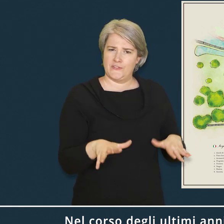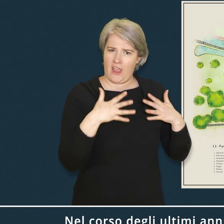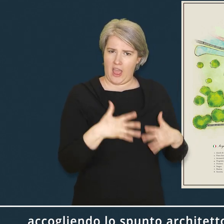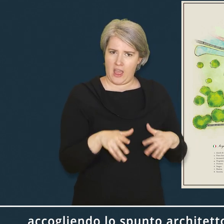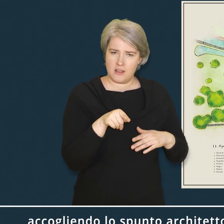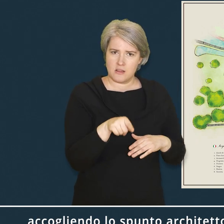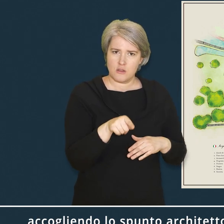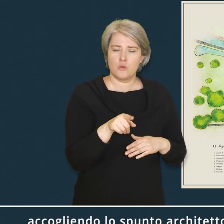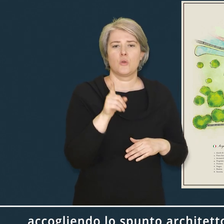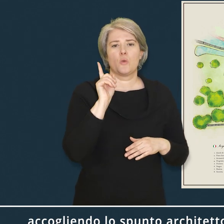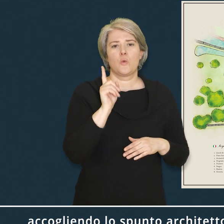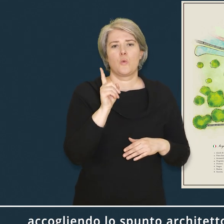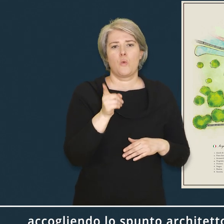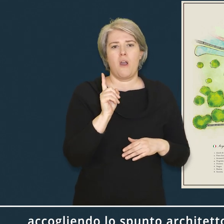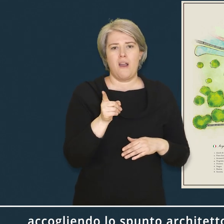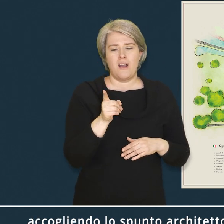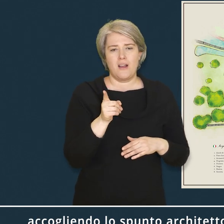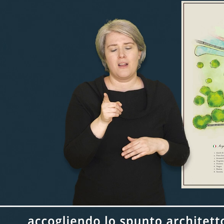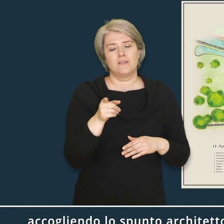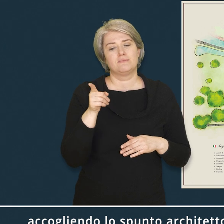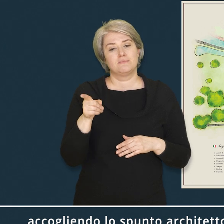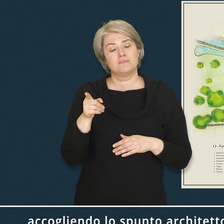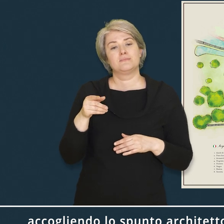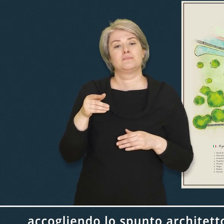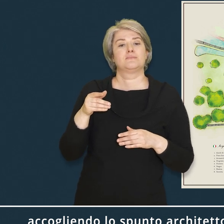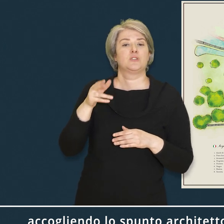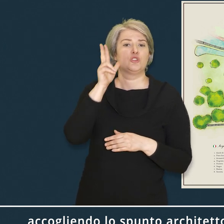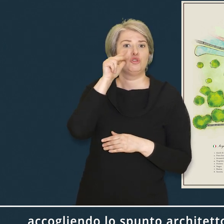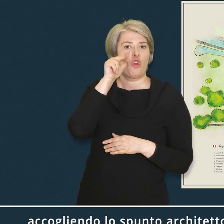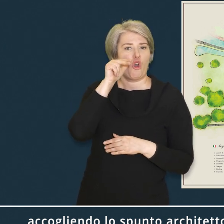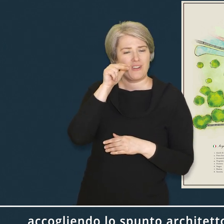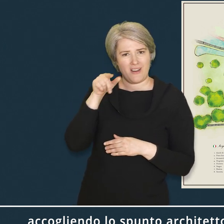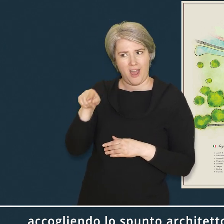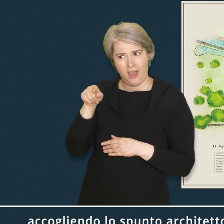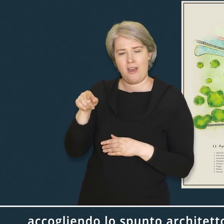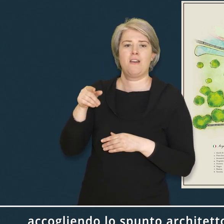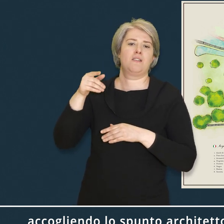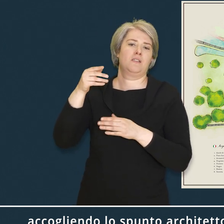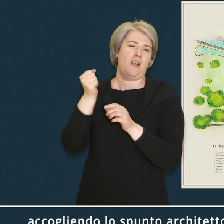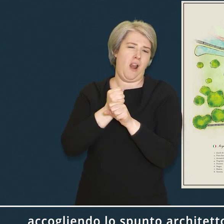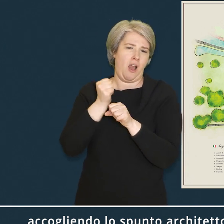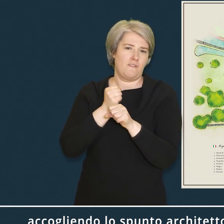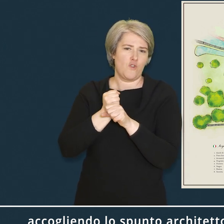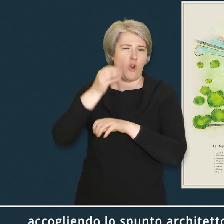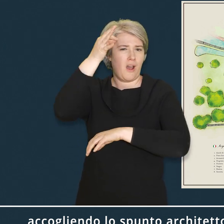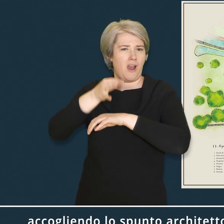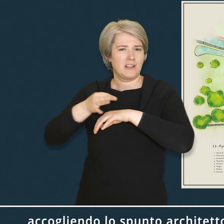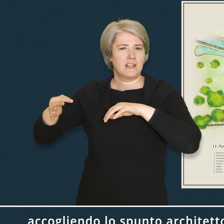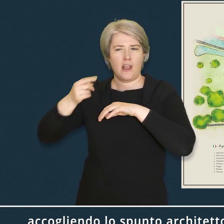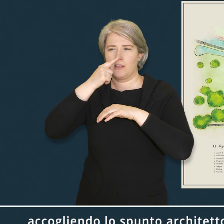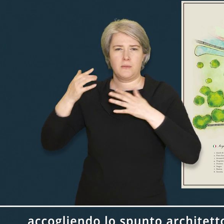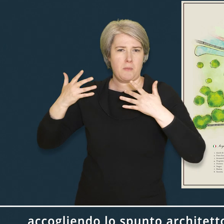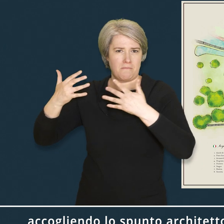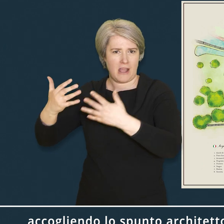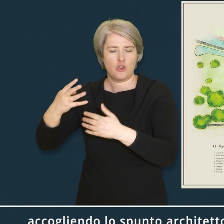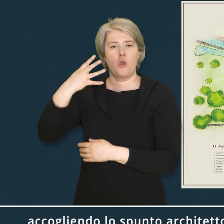accogliendo lo spunto architettonico della paesaggista Monica Botta che ne ha ridisegnato